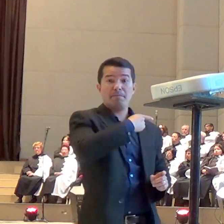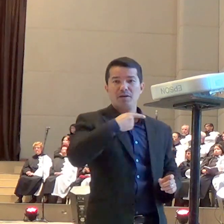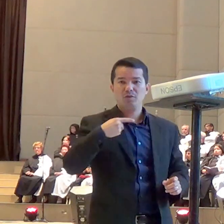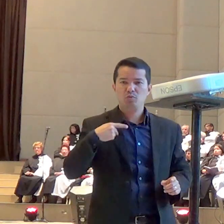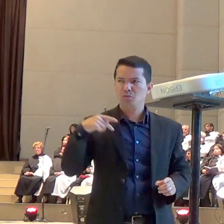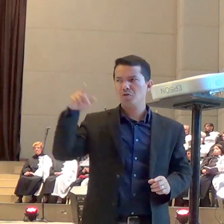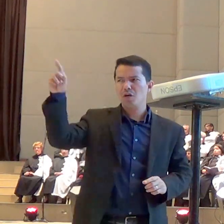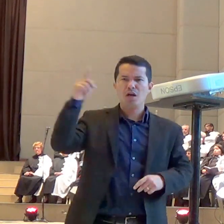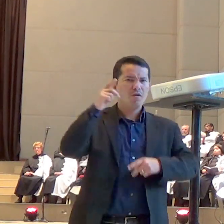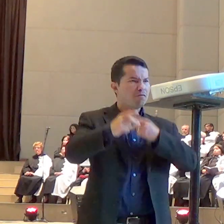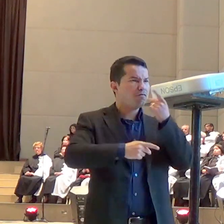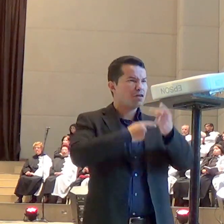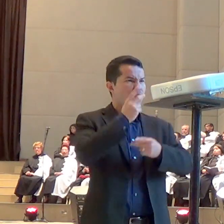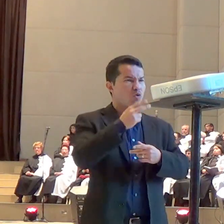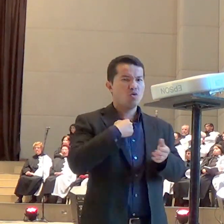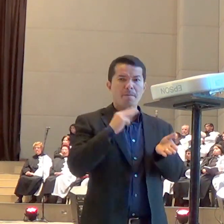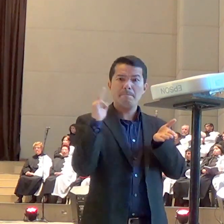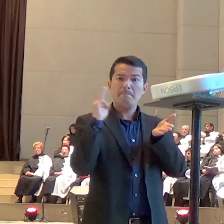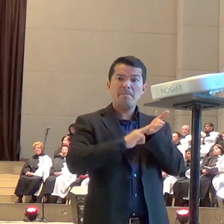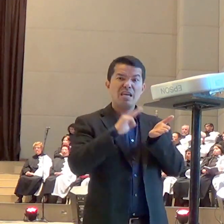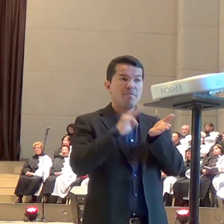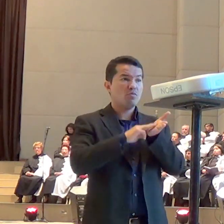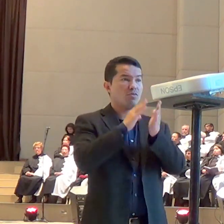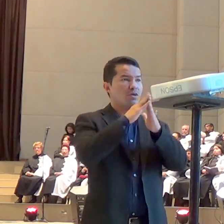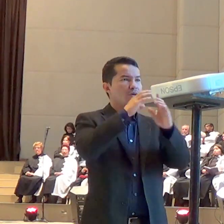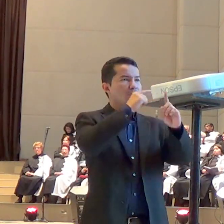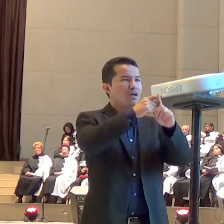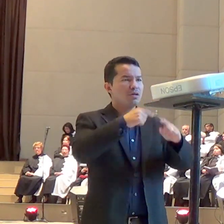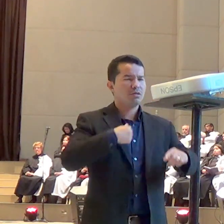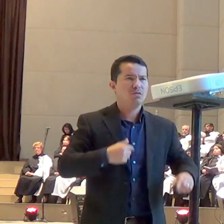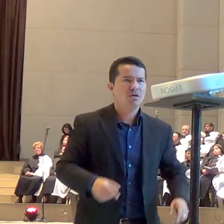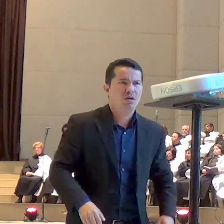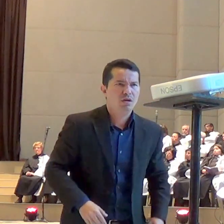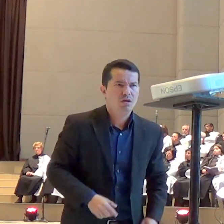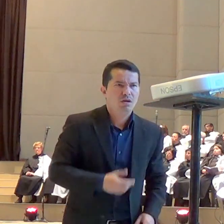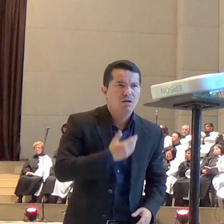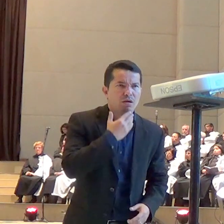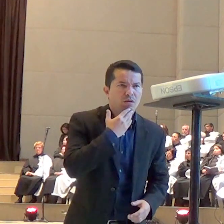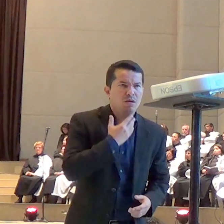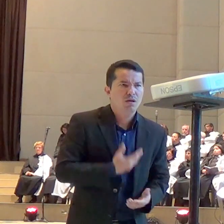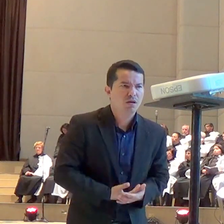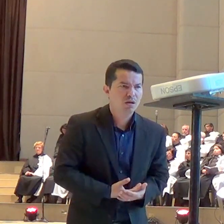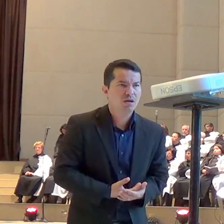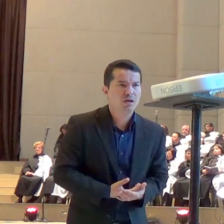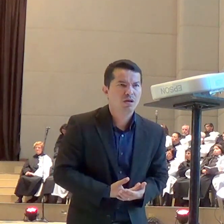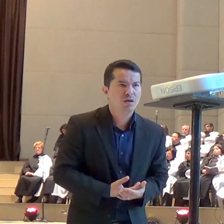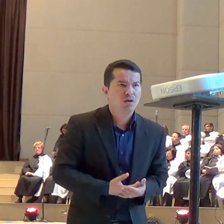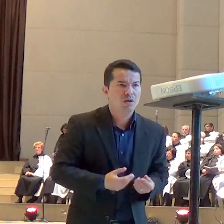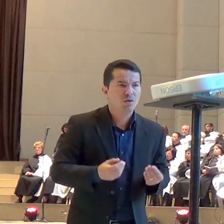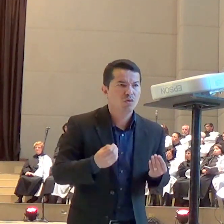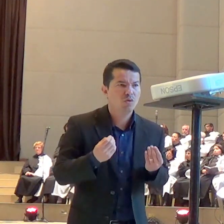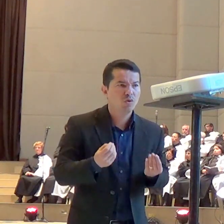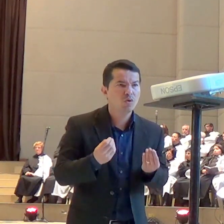membros daquela igreja subterrânea, eu fiquei assim, como é que pode ser uma igreja subterrânea? Subterrânea quer dizer assim,